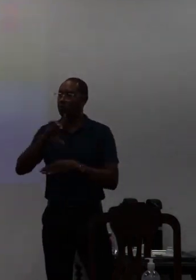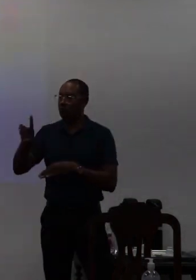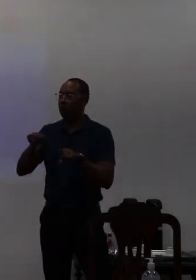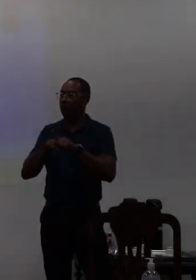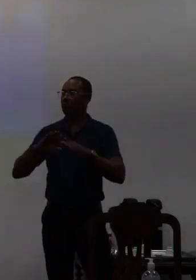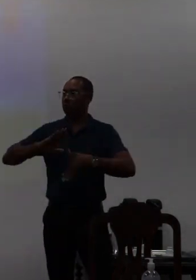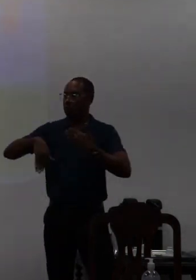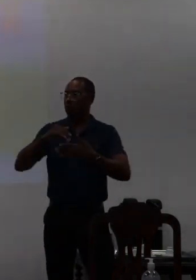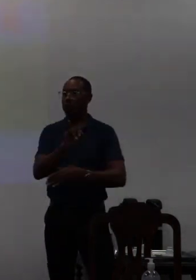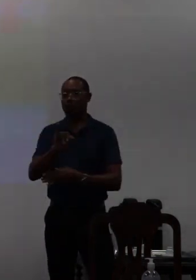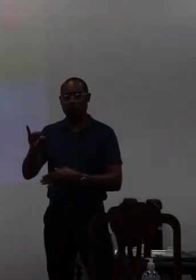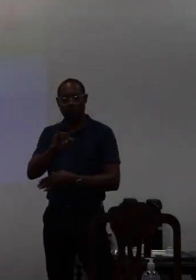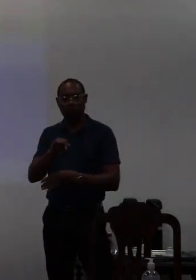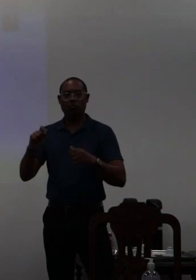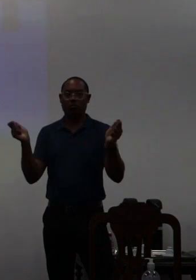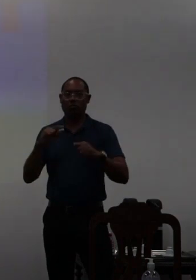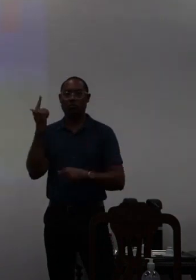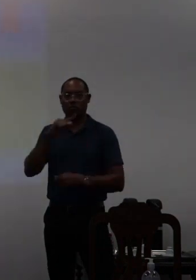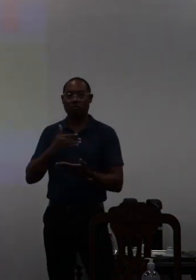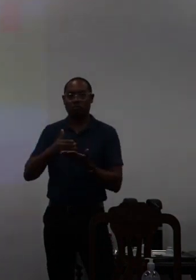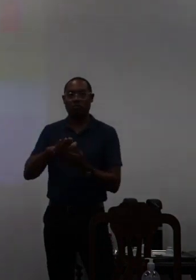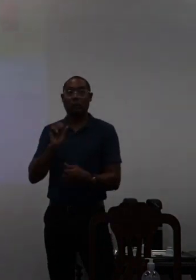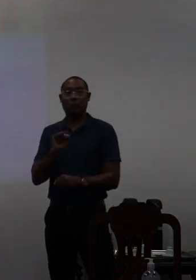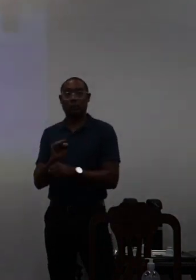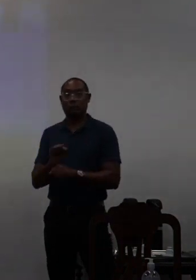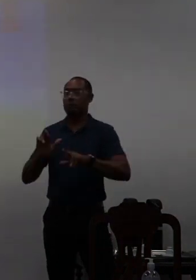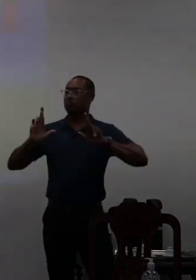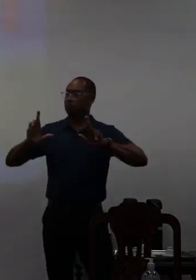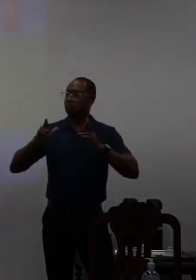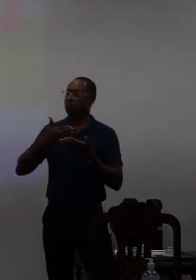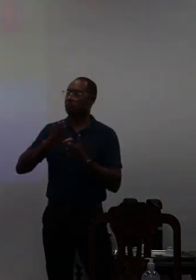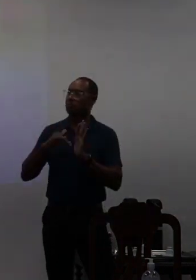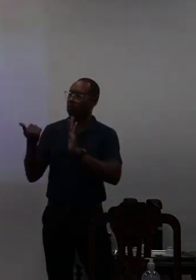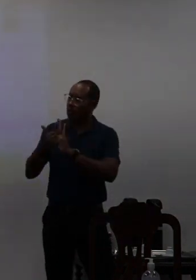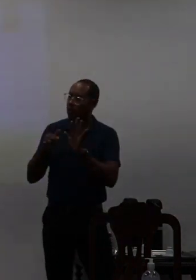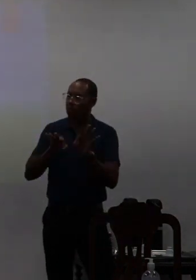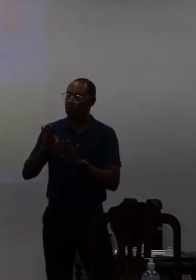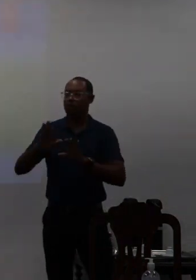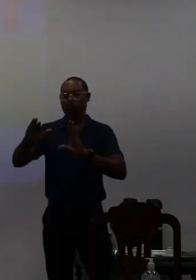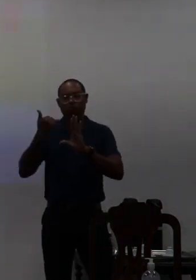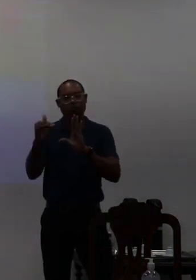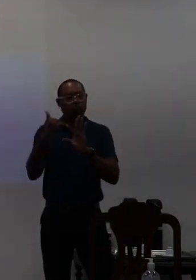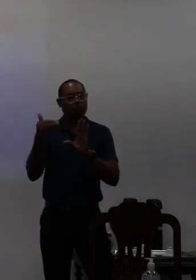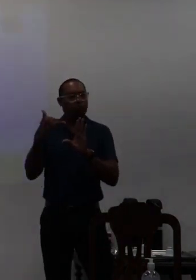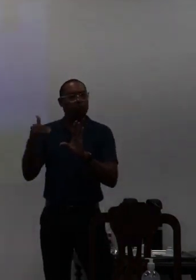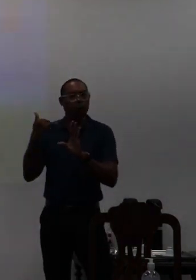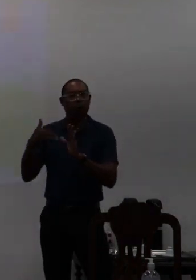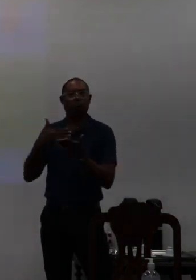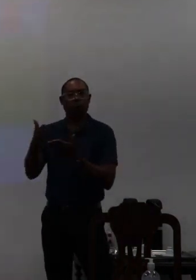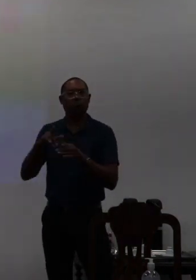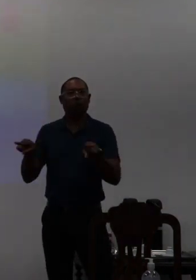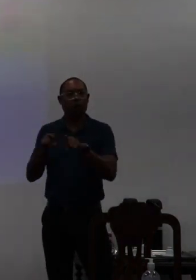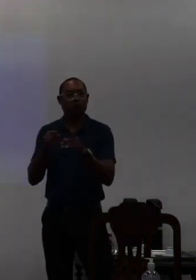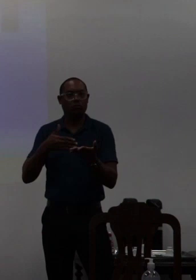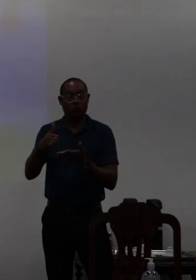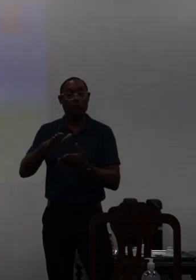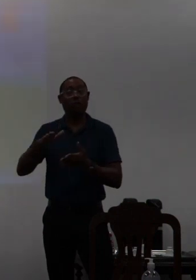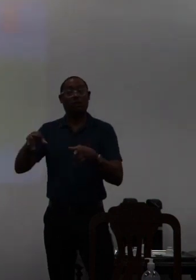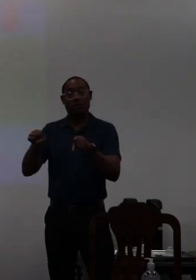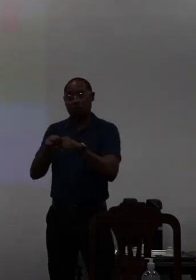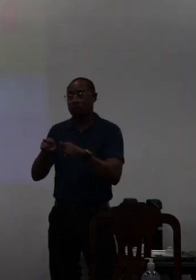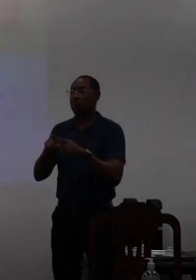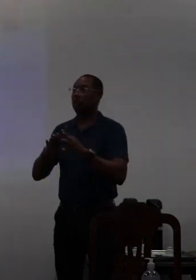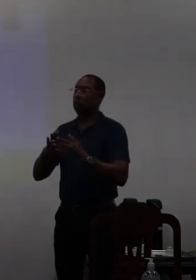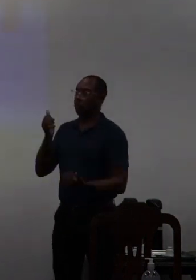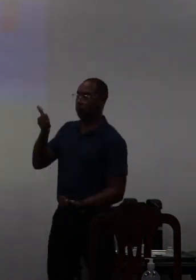e mesmo institucional nós ficamos aguardando essas reformativas e ao passo que também